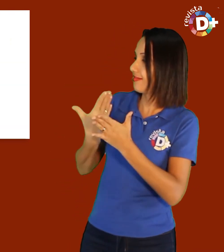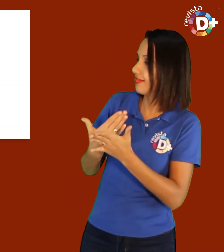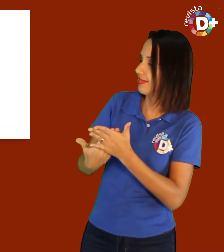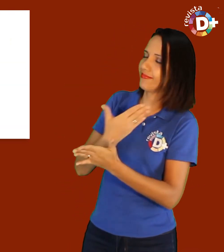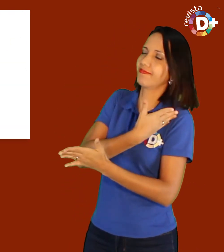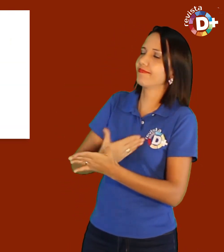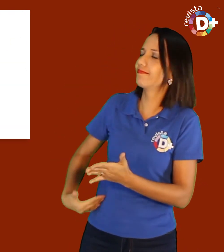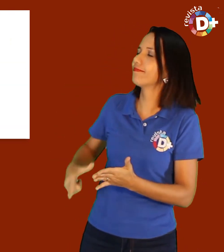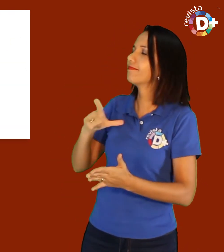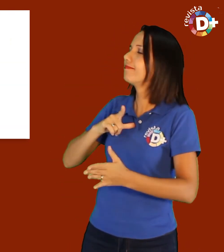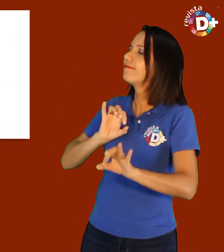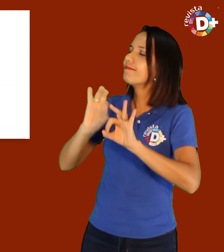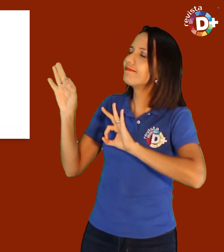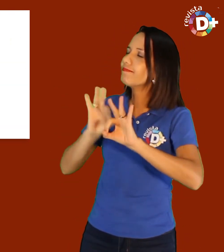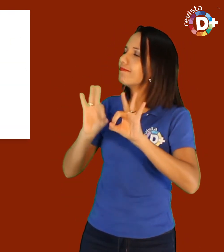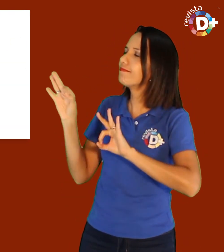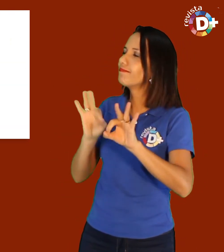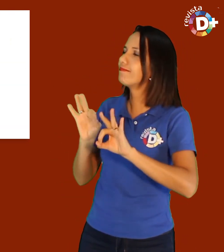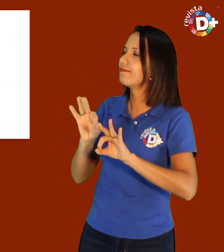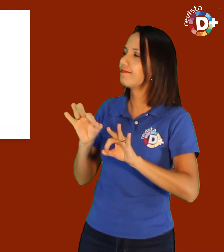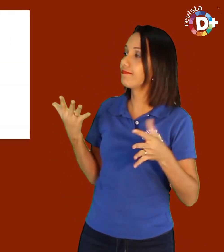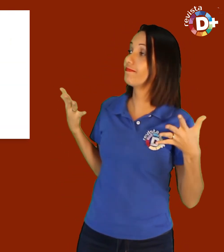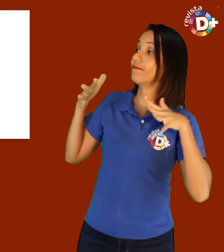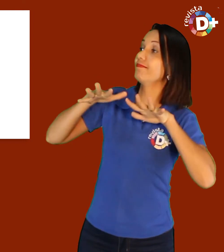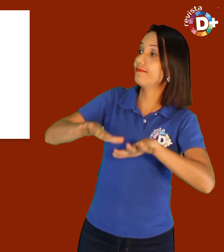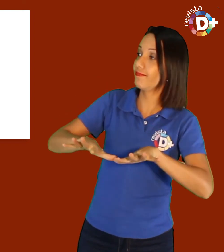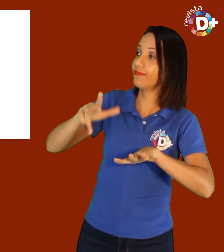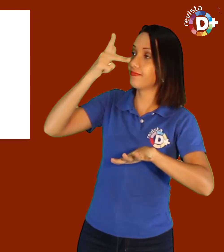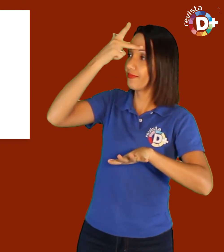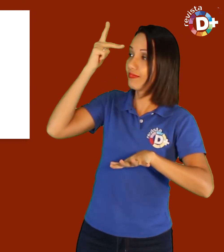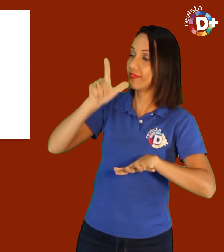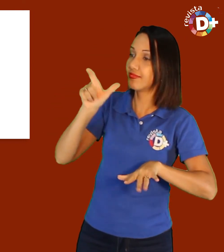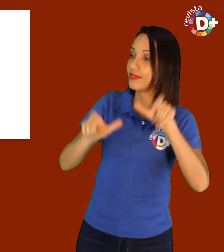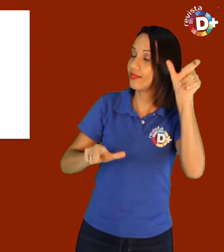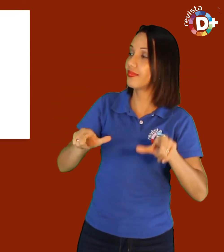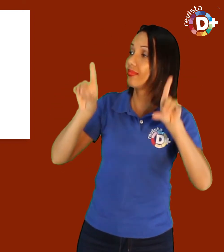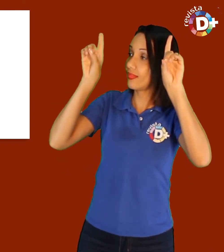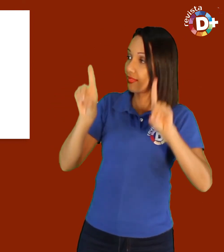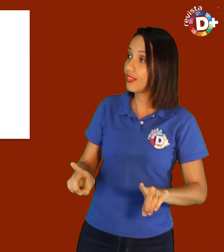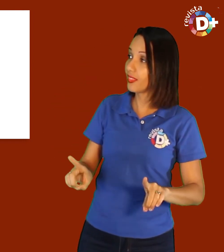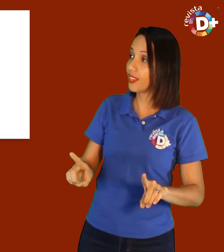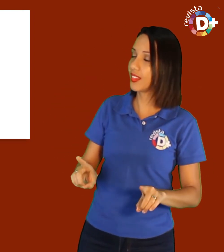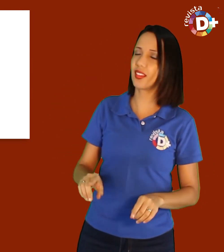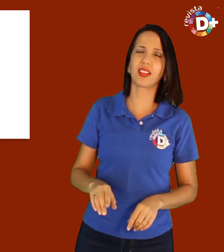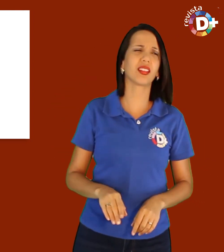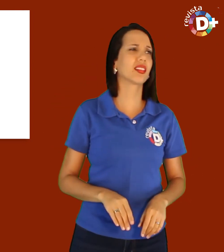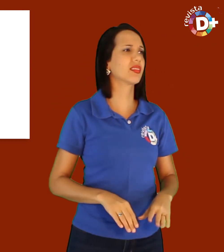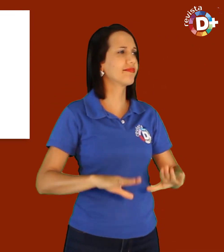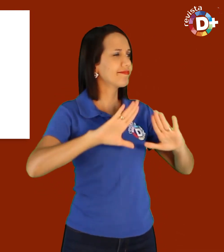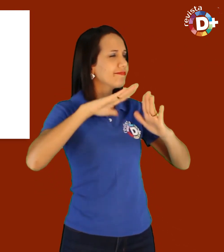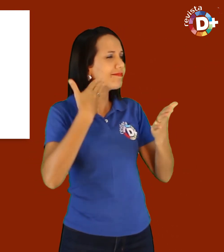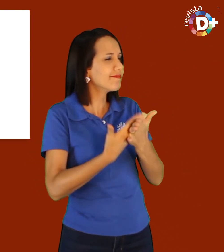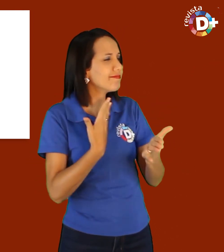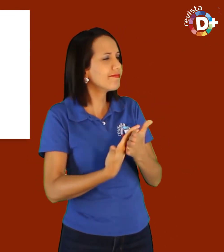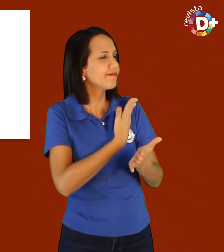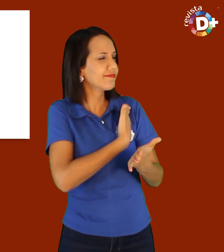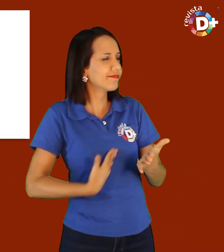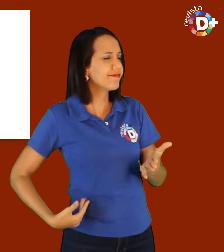D mais, as escolas públicas estão preparadas para integrar os alunos com deficiência? As escolas